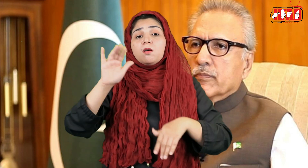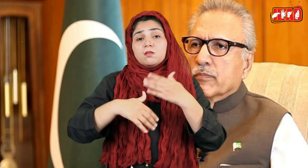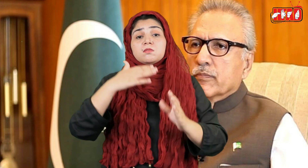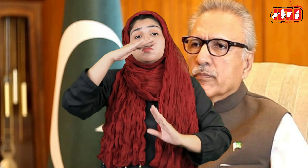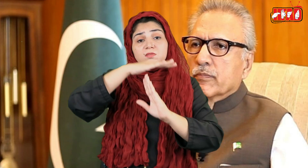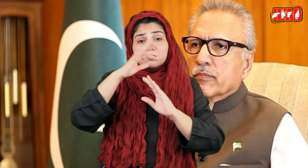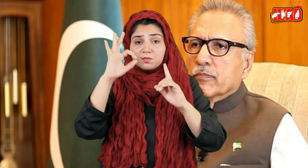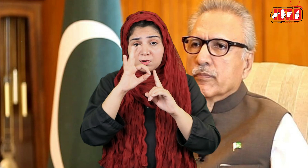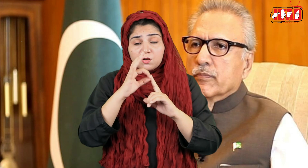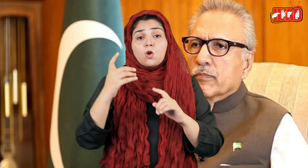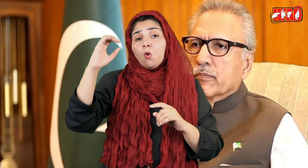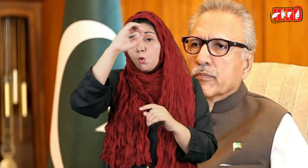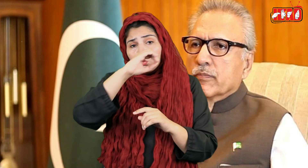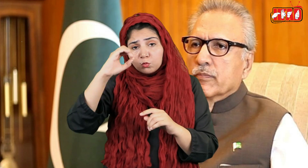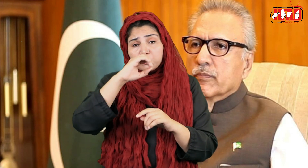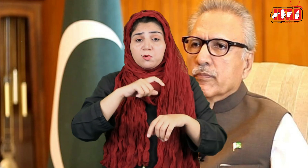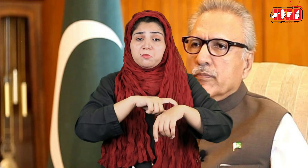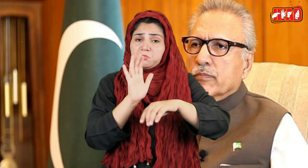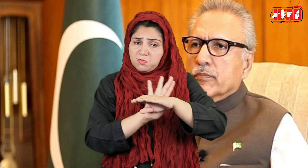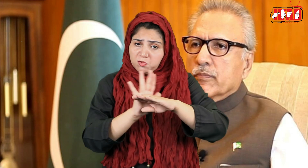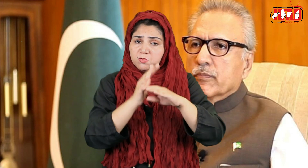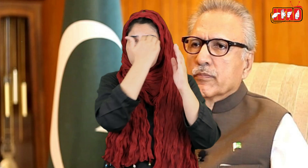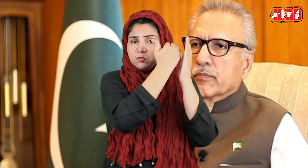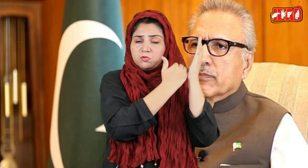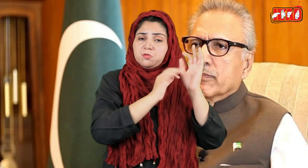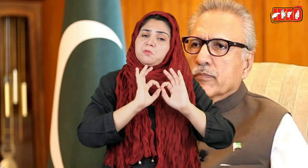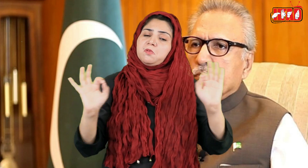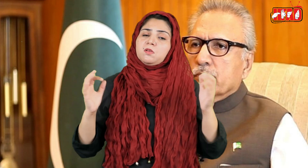جبکہ صدر آریف الوی کی اکتوبر تک مصروفیات کا شیڈول تیار کر دیا گیا